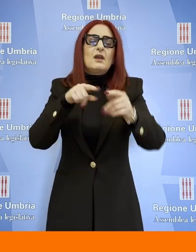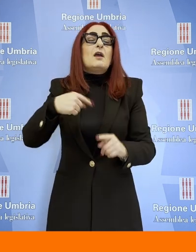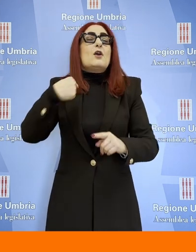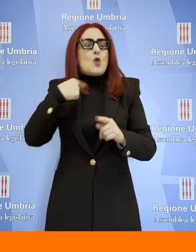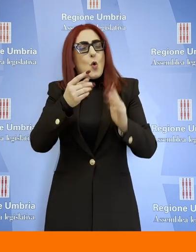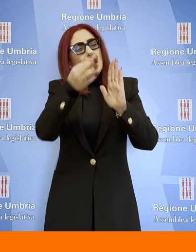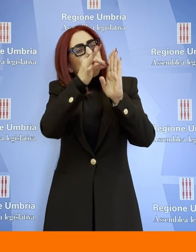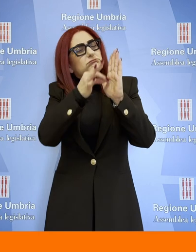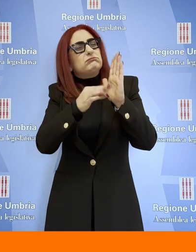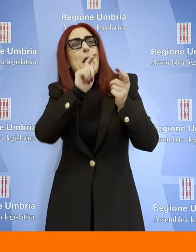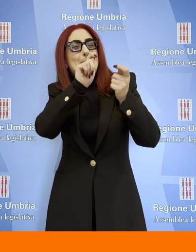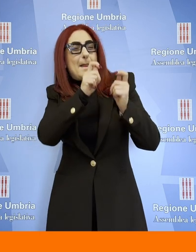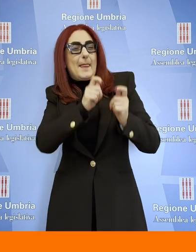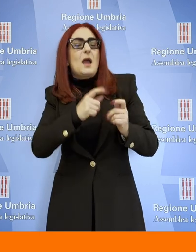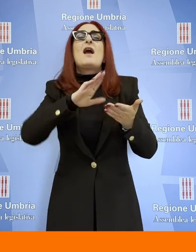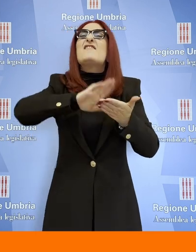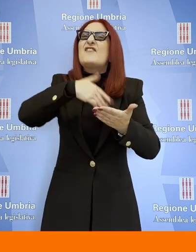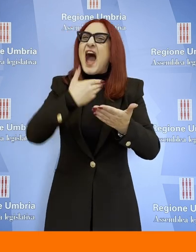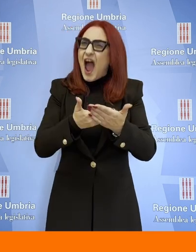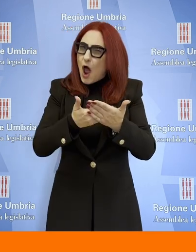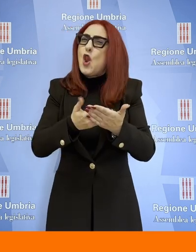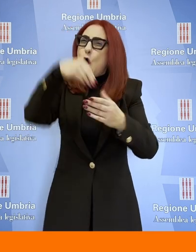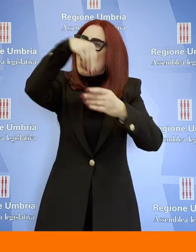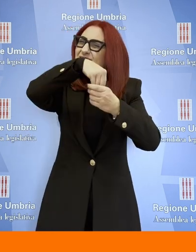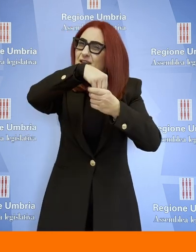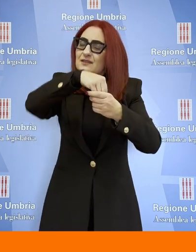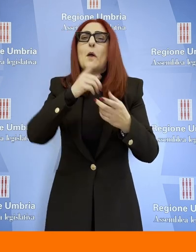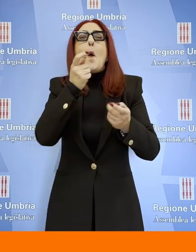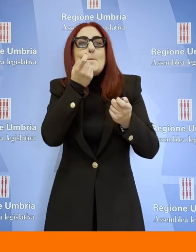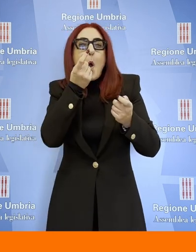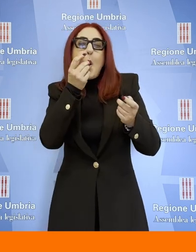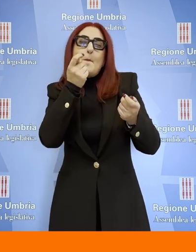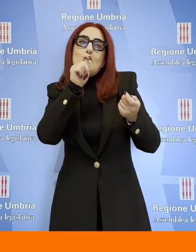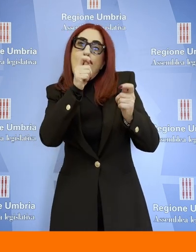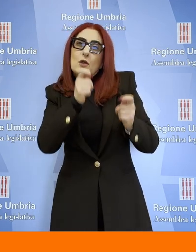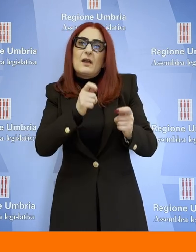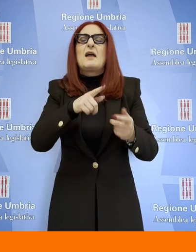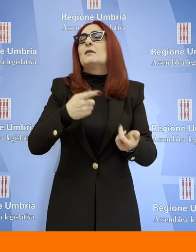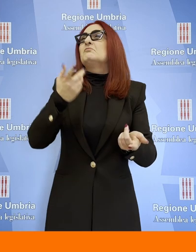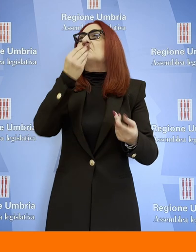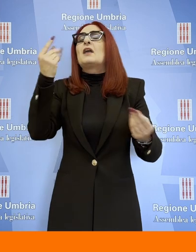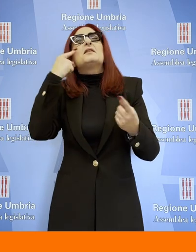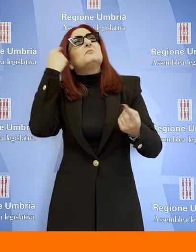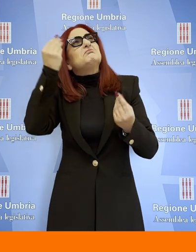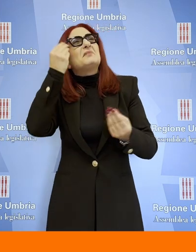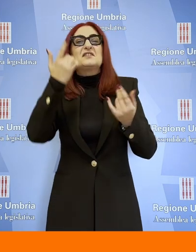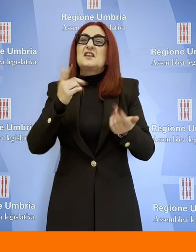dice che importanza hanno questi valori, queste sono dichiarazioni di